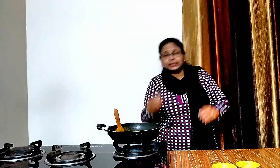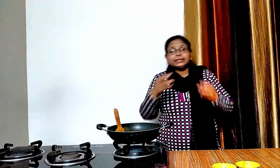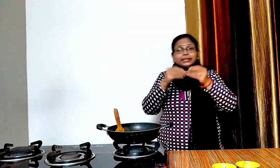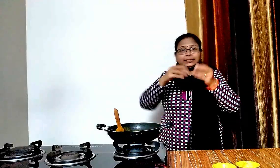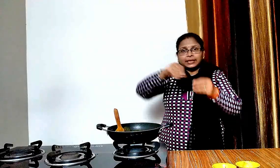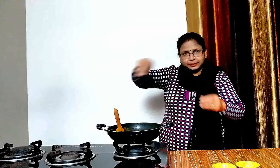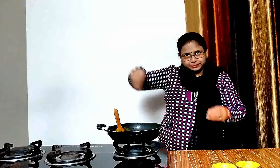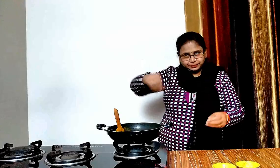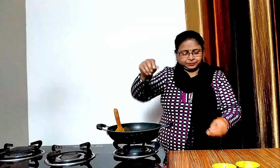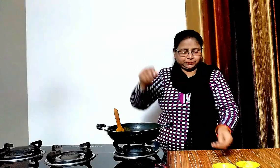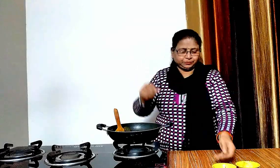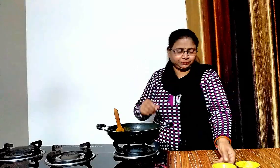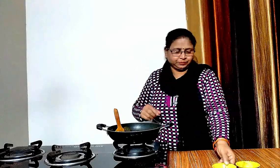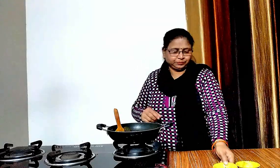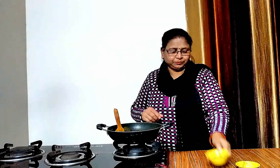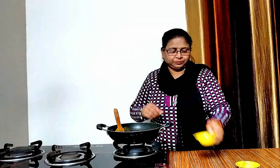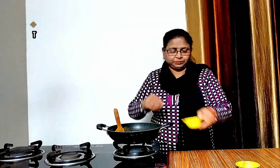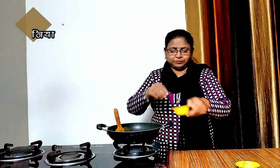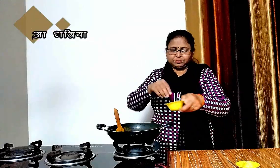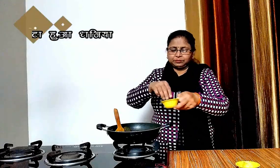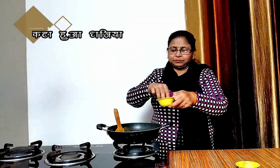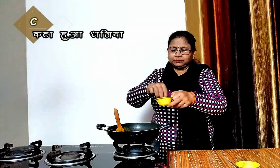अब इसमें कुछ कटा हुआ हरा धनिया डालेंगे